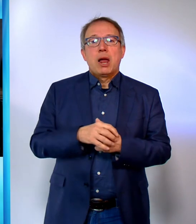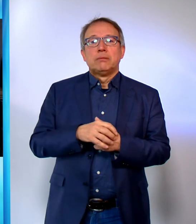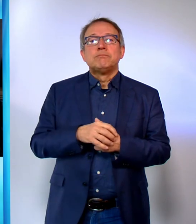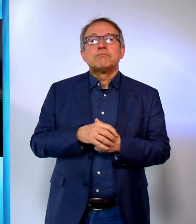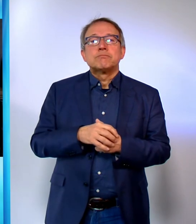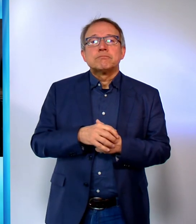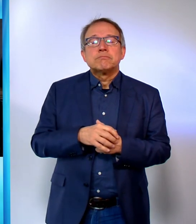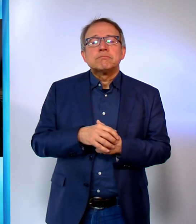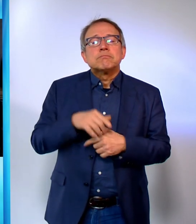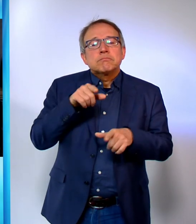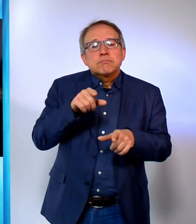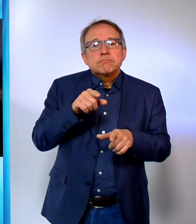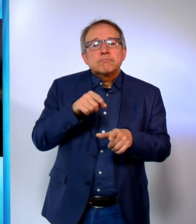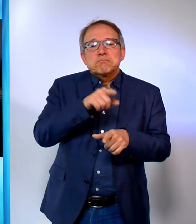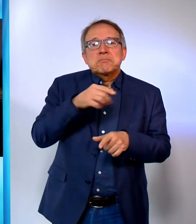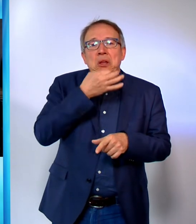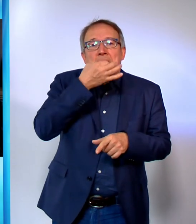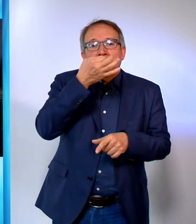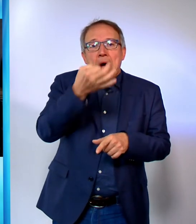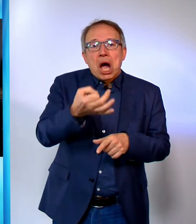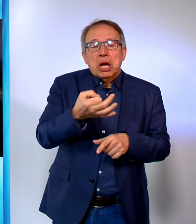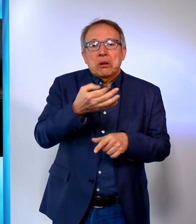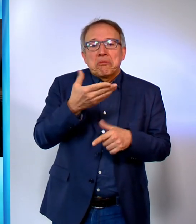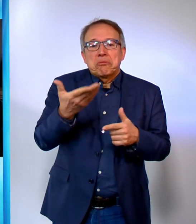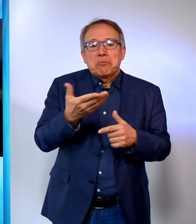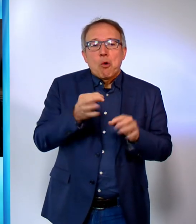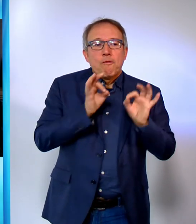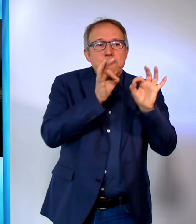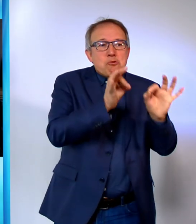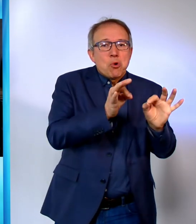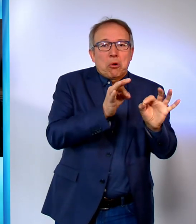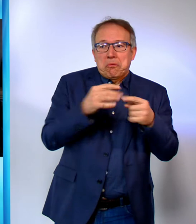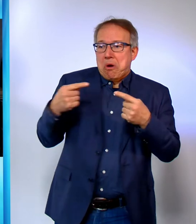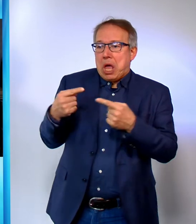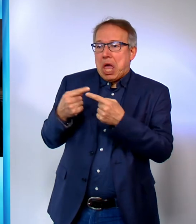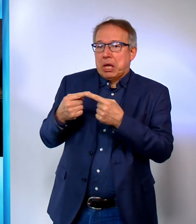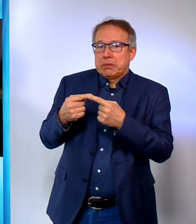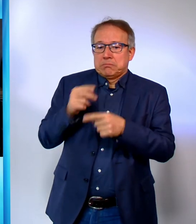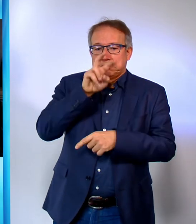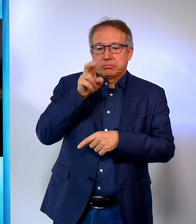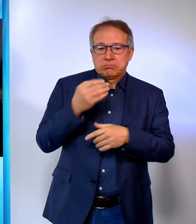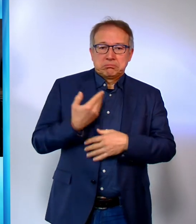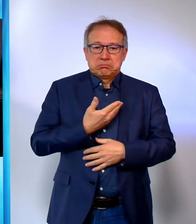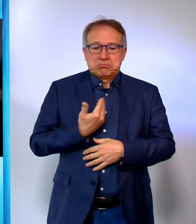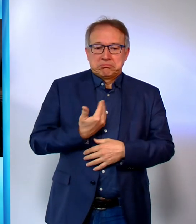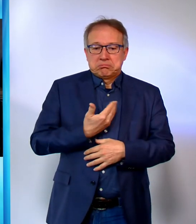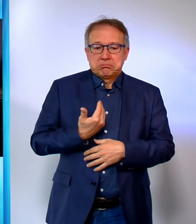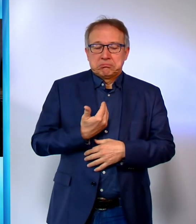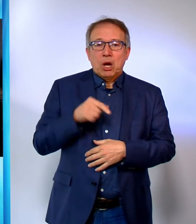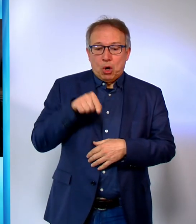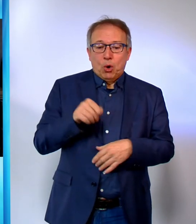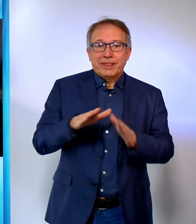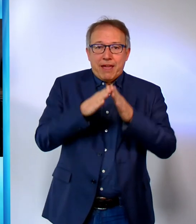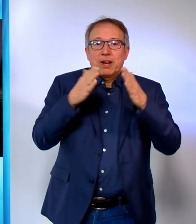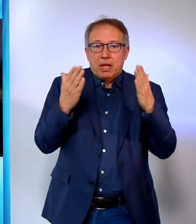aus. Wir werden gefragt, wofür und wogegen wir sind. In diese Entscheidung stellt uns auch das